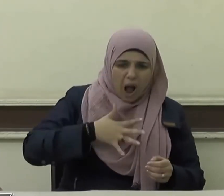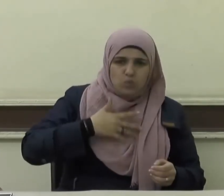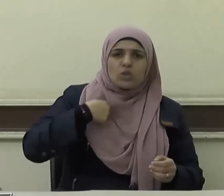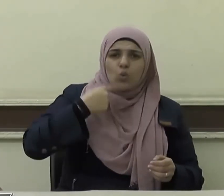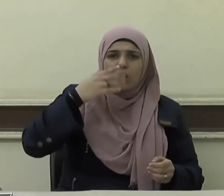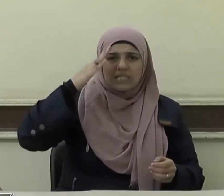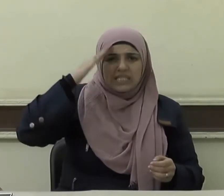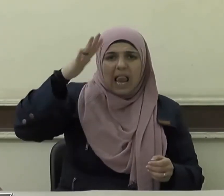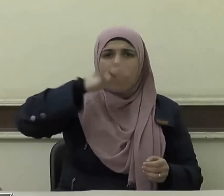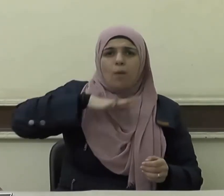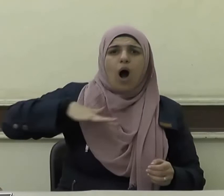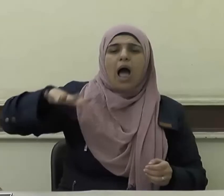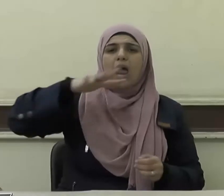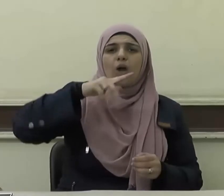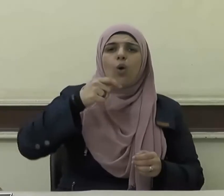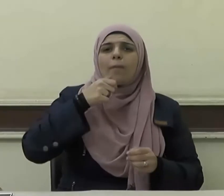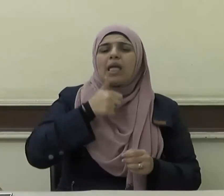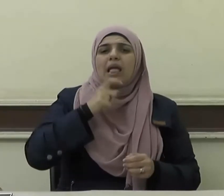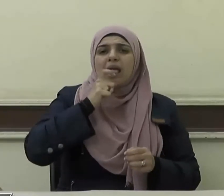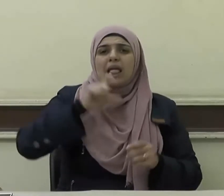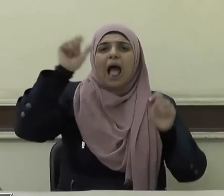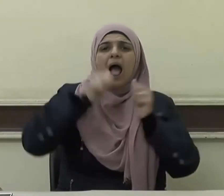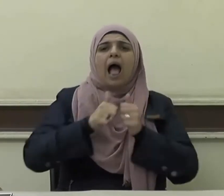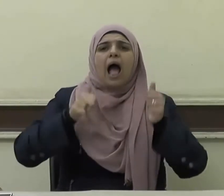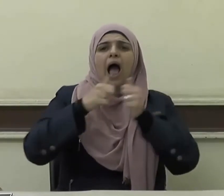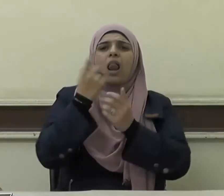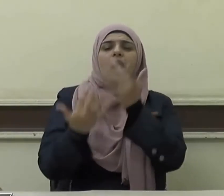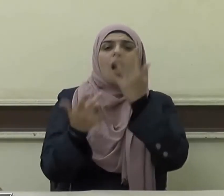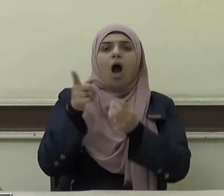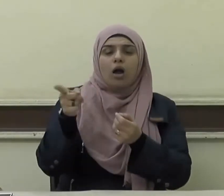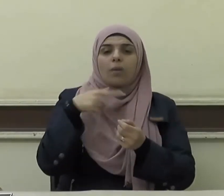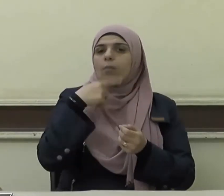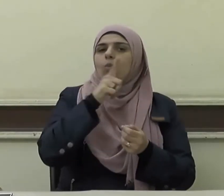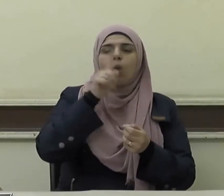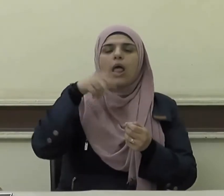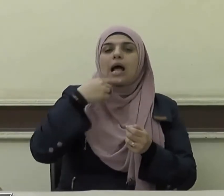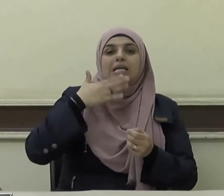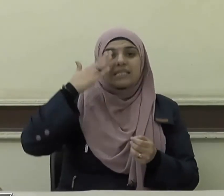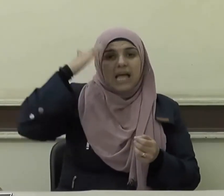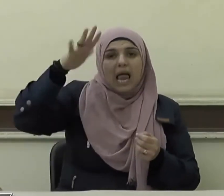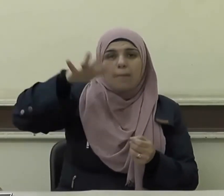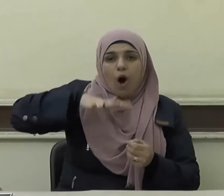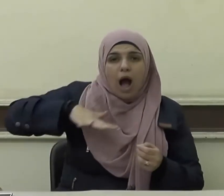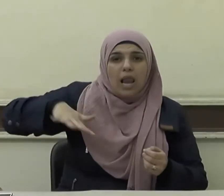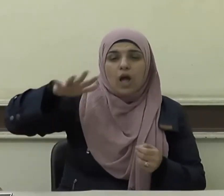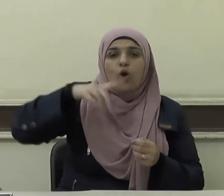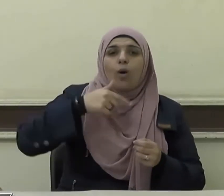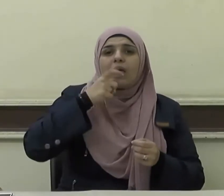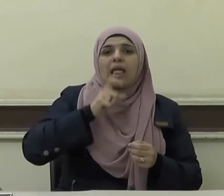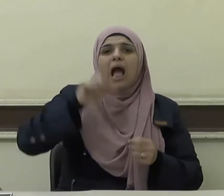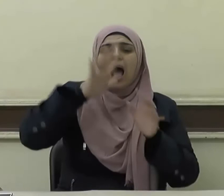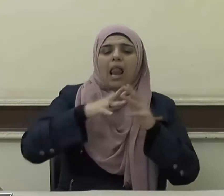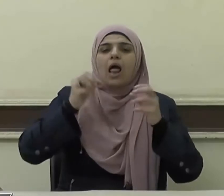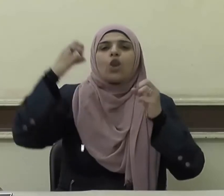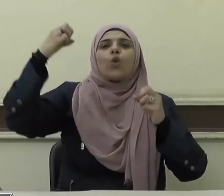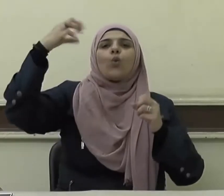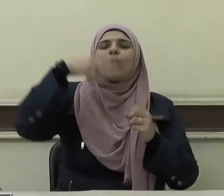عليكم يا أهل النار إنما قال السلام عليكم يا أهل الضوء